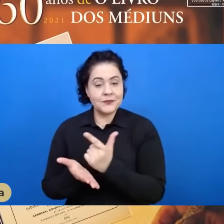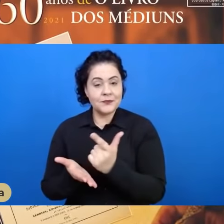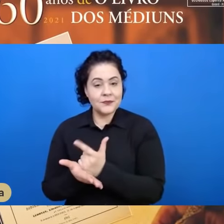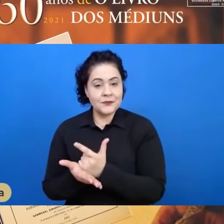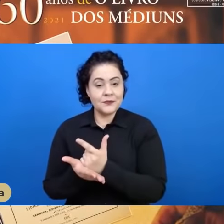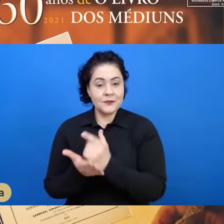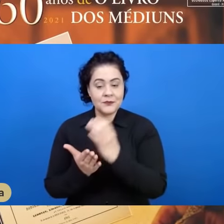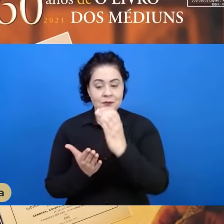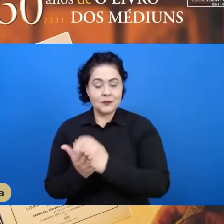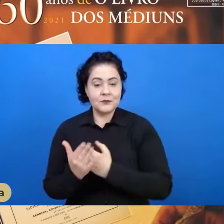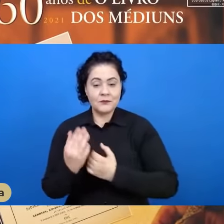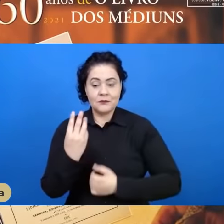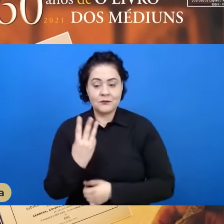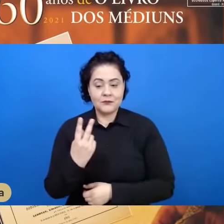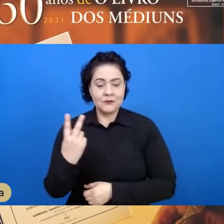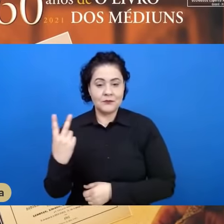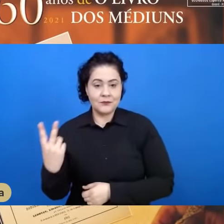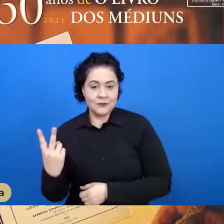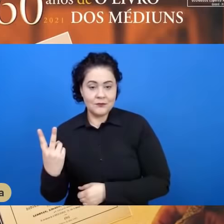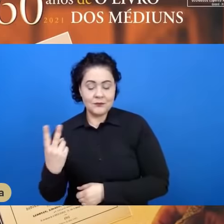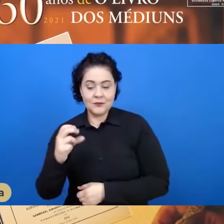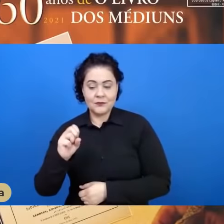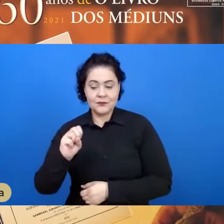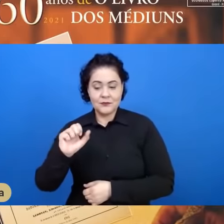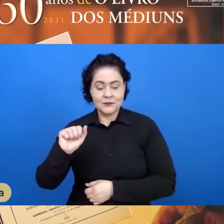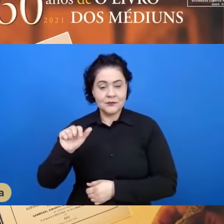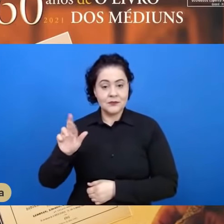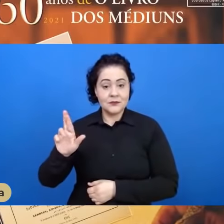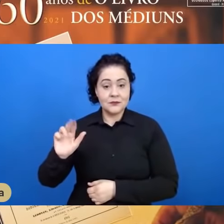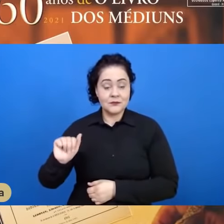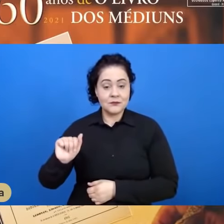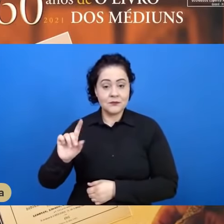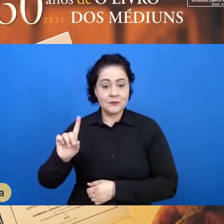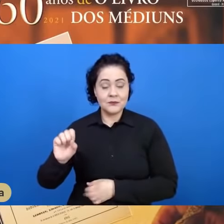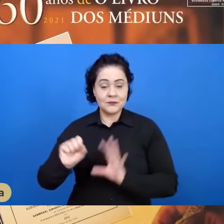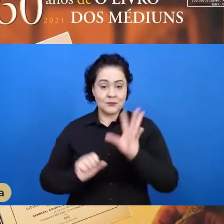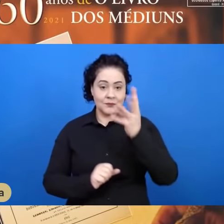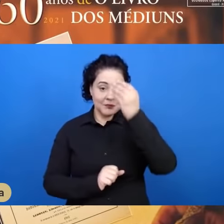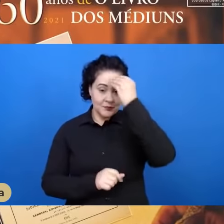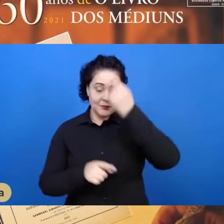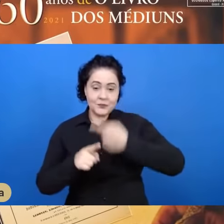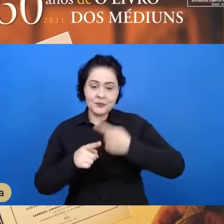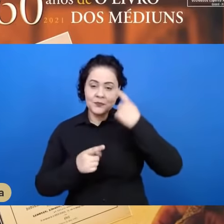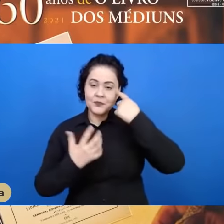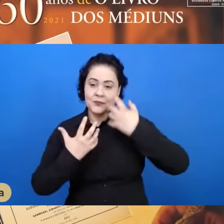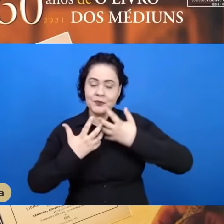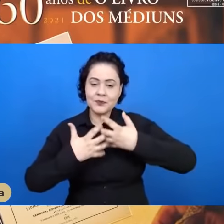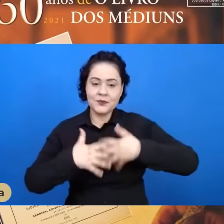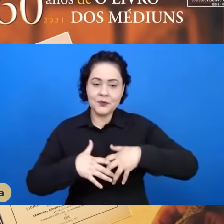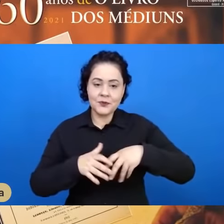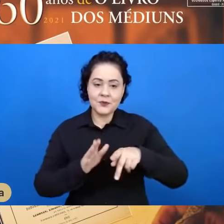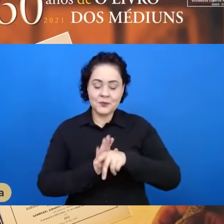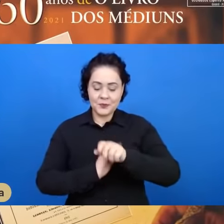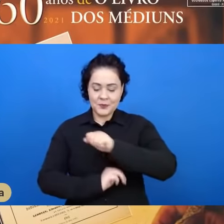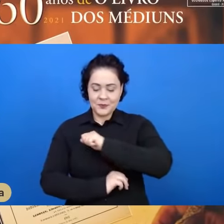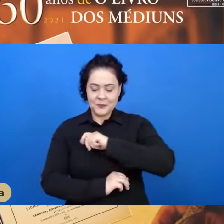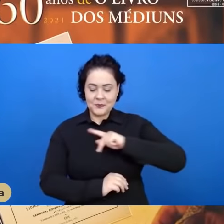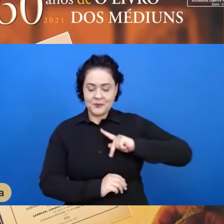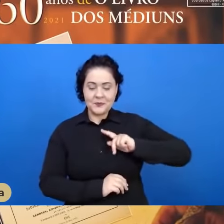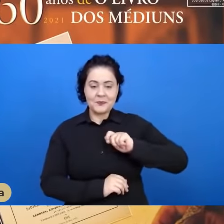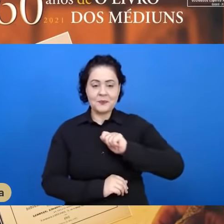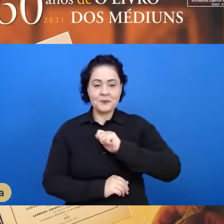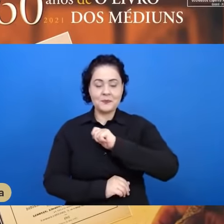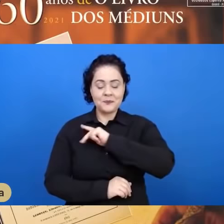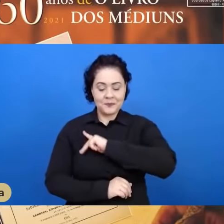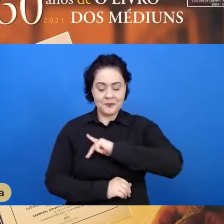capítulo 32, quando traz uma reflexão em torno do apóstolo Paulo enquanto